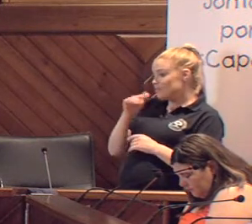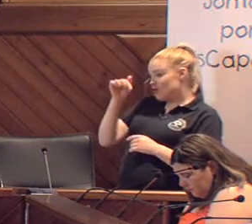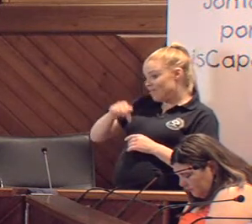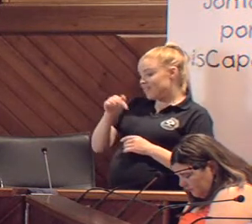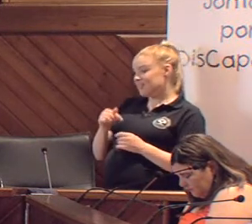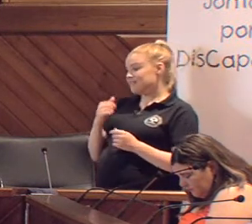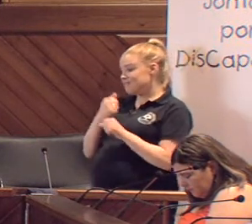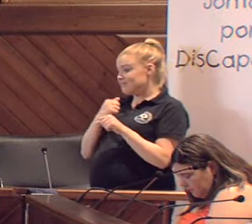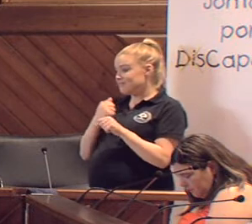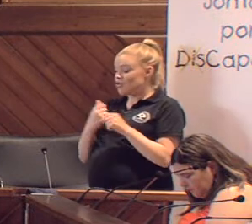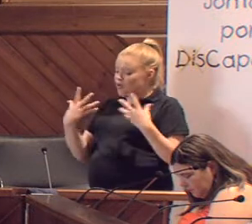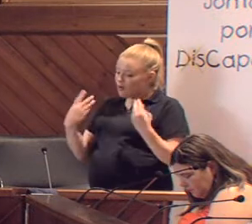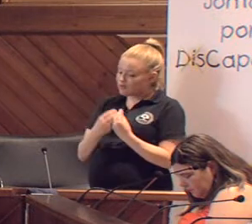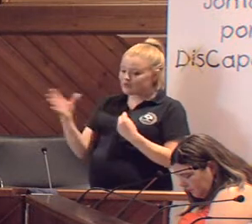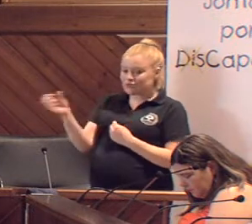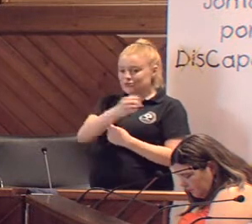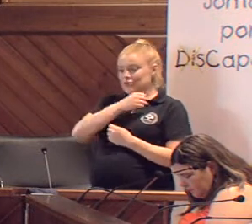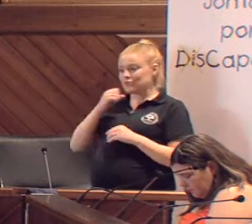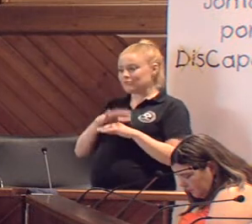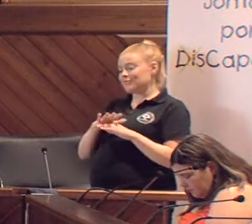trabajando, juntos todos por un mundo.